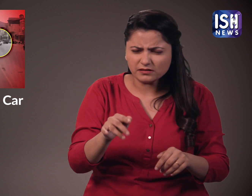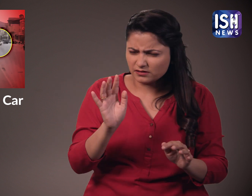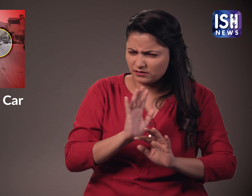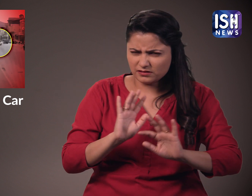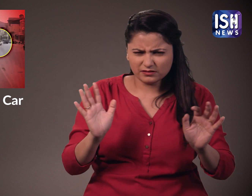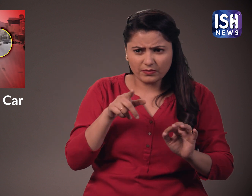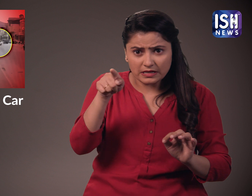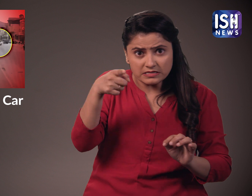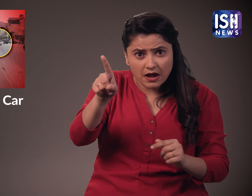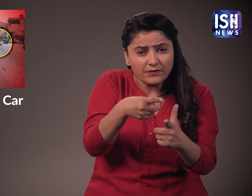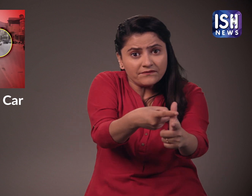बूचकर कार की गति बढ़ा दी थी